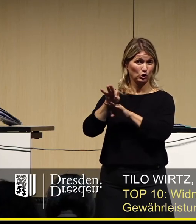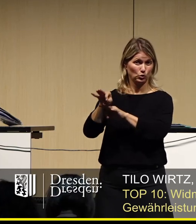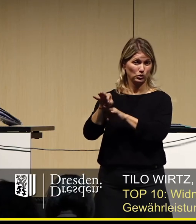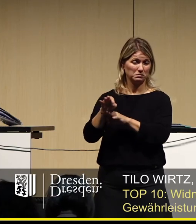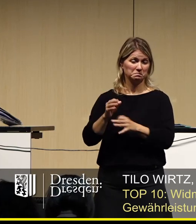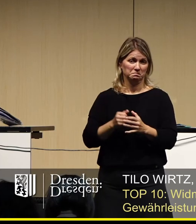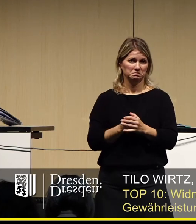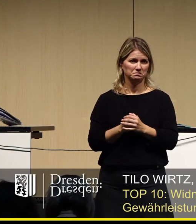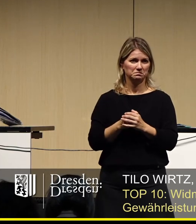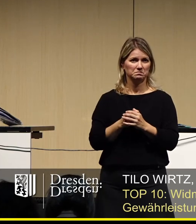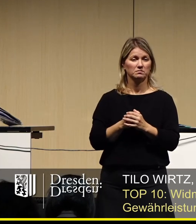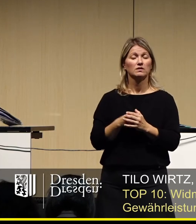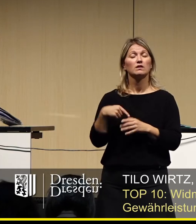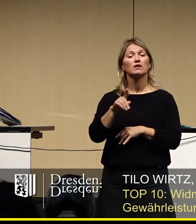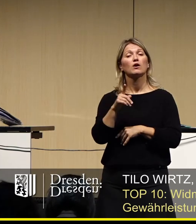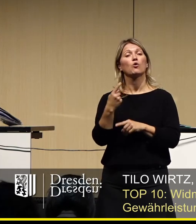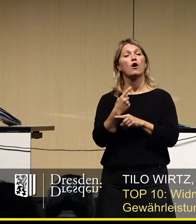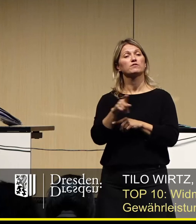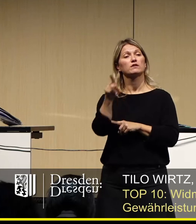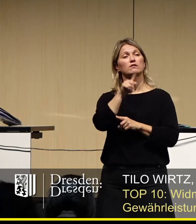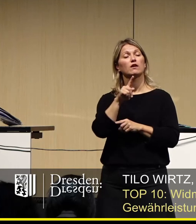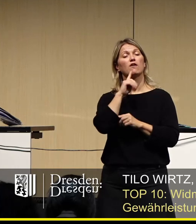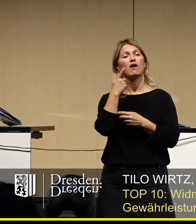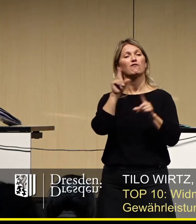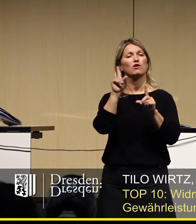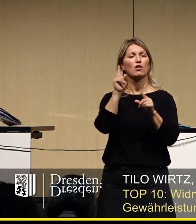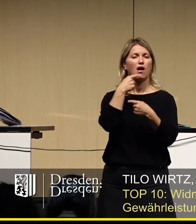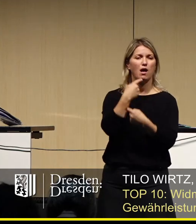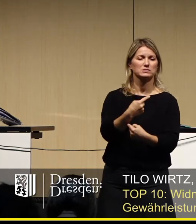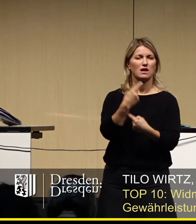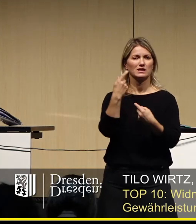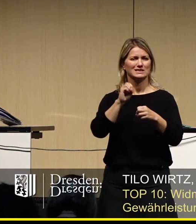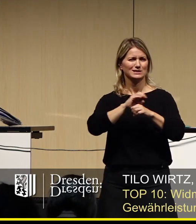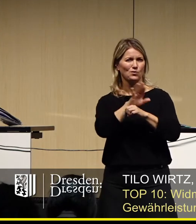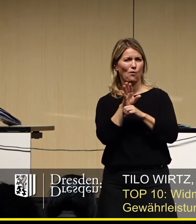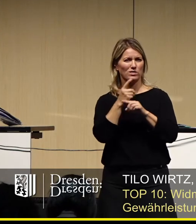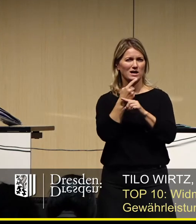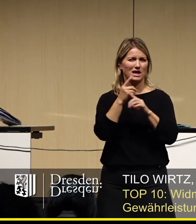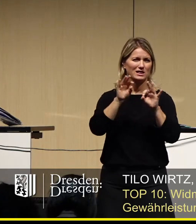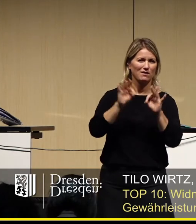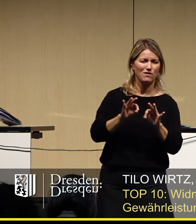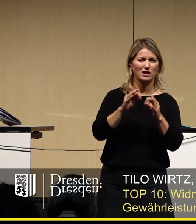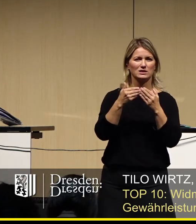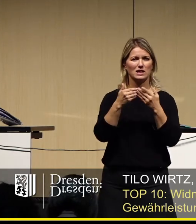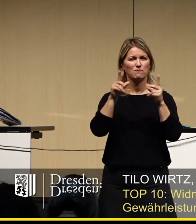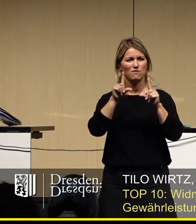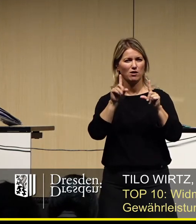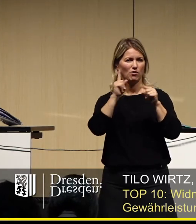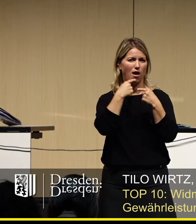Viele Städte haben Veranstaltungen im Herbst und im Winter abgesagt, weil sie sagen, das ist es in Corona-Zeiten zu gefährlich. Es ist zu gefährlich,